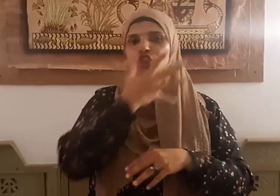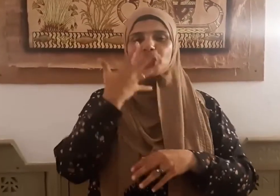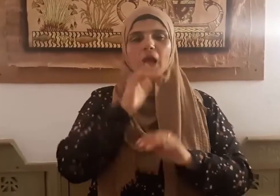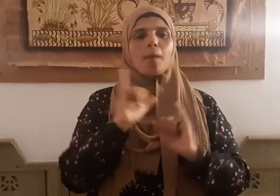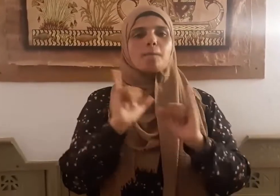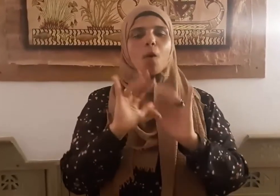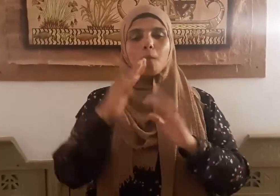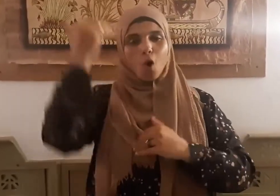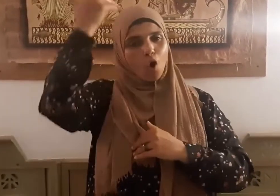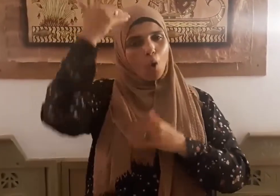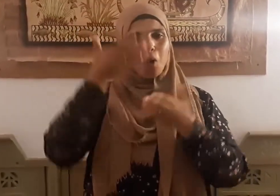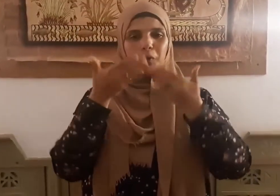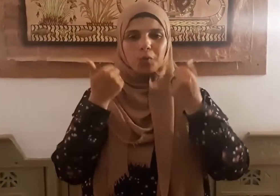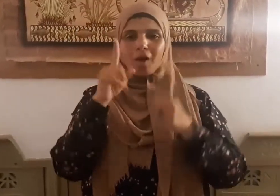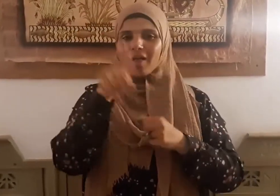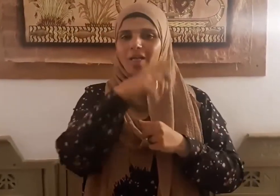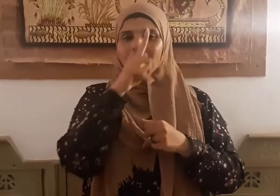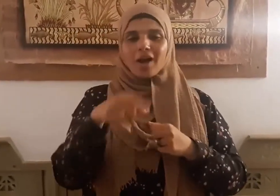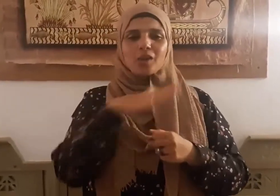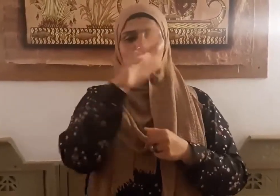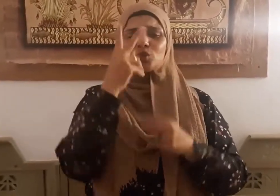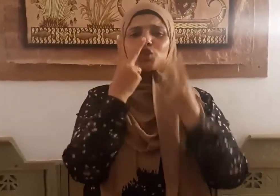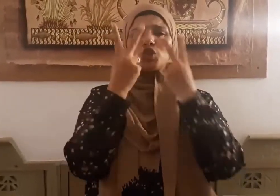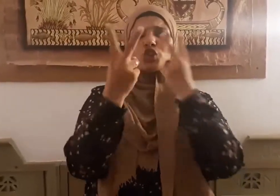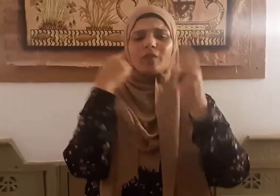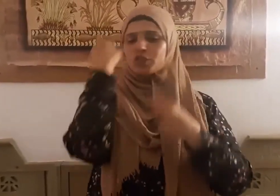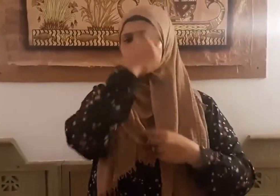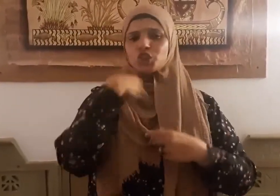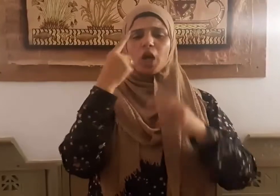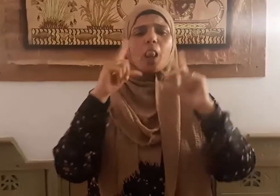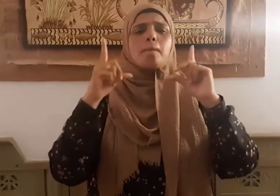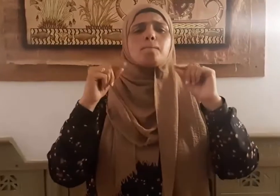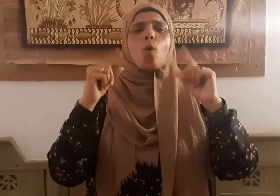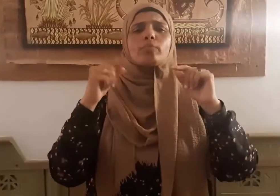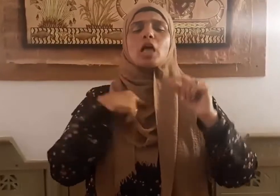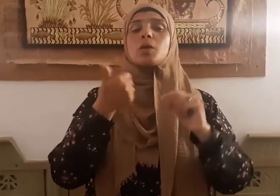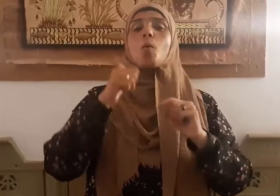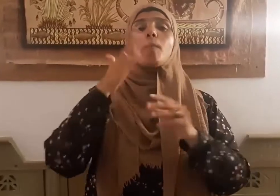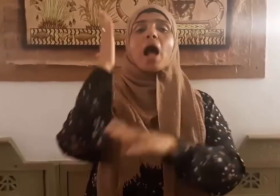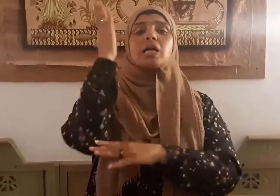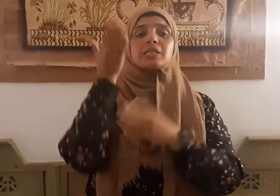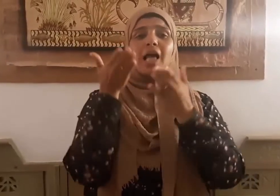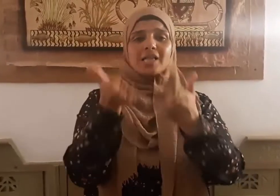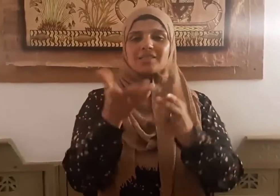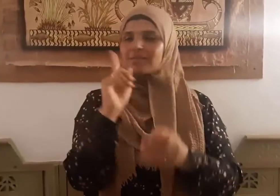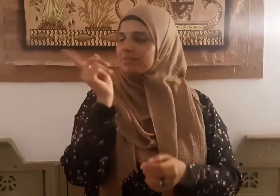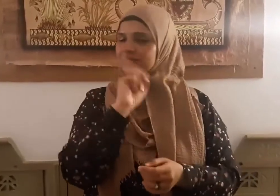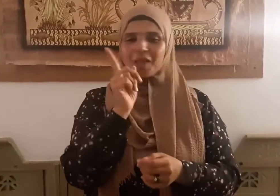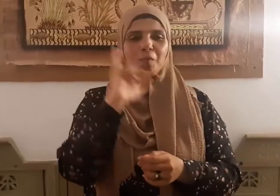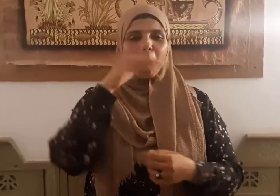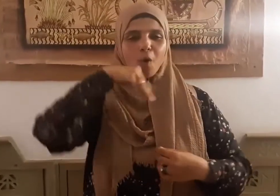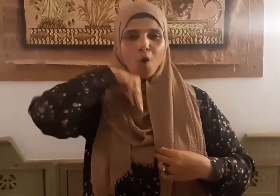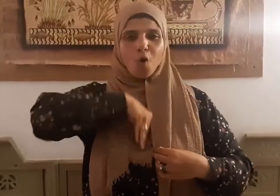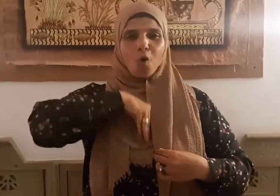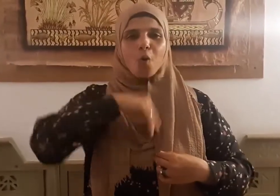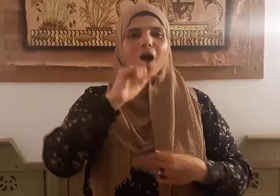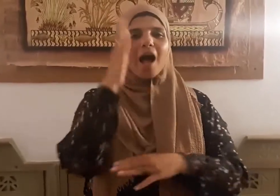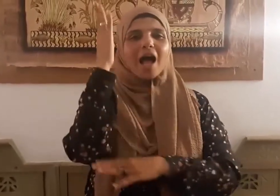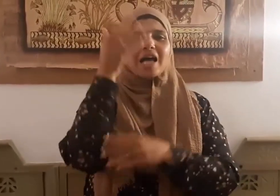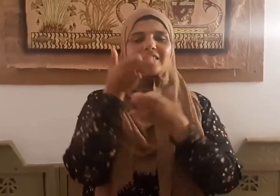ويعطون المظهر الشكلي الأولوية المطلقة ولو كان ذلك على